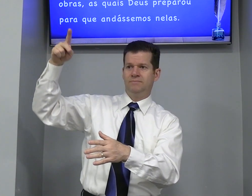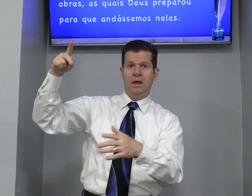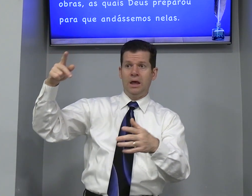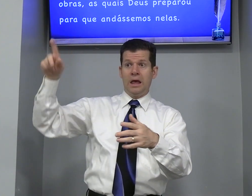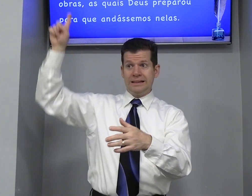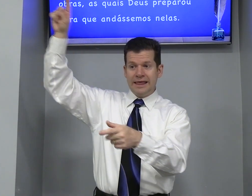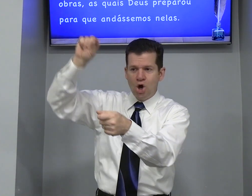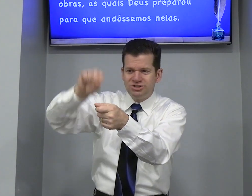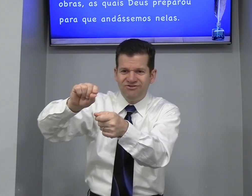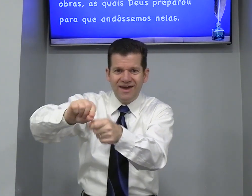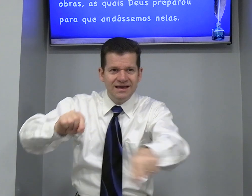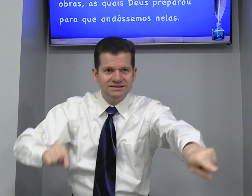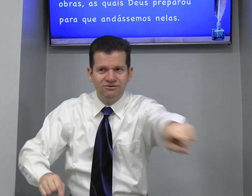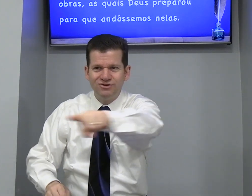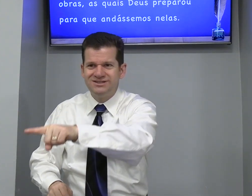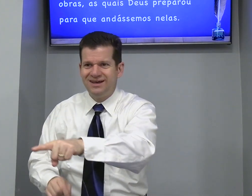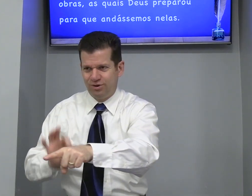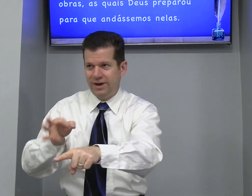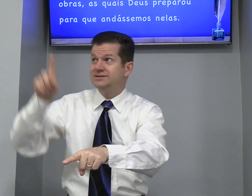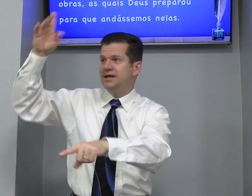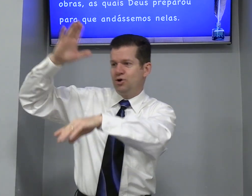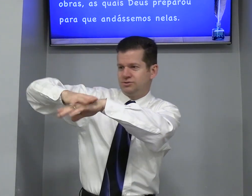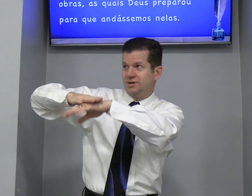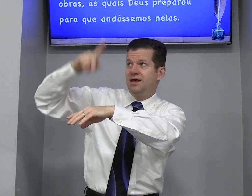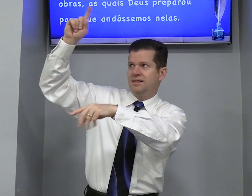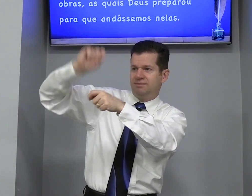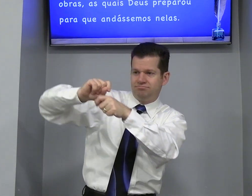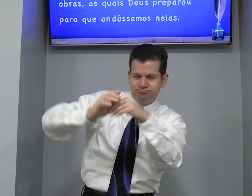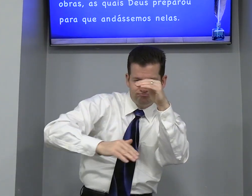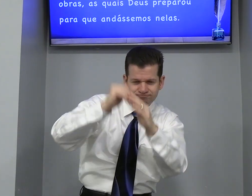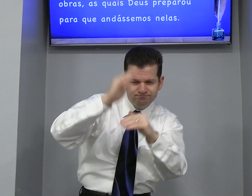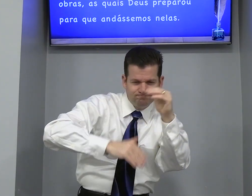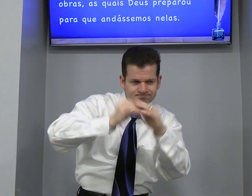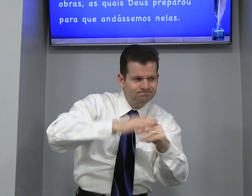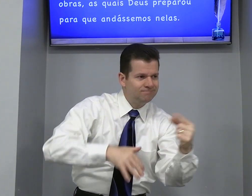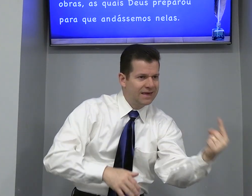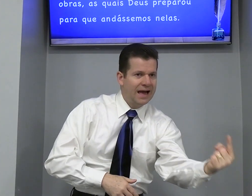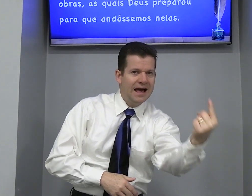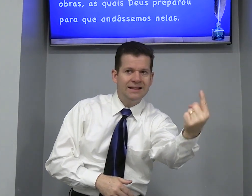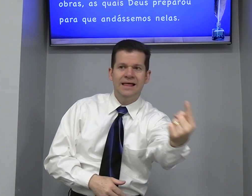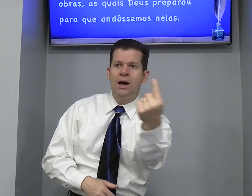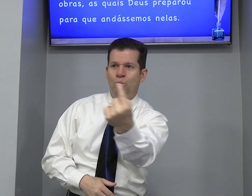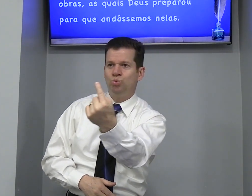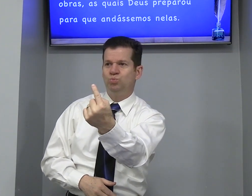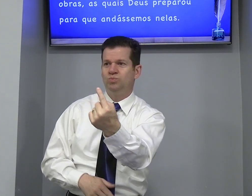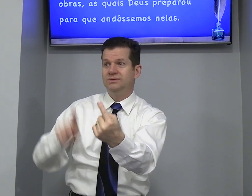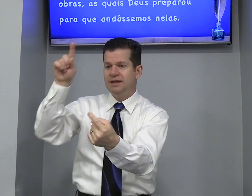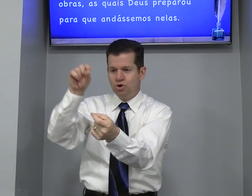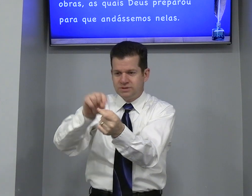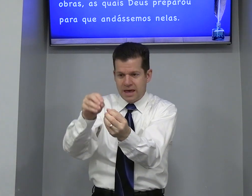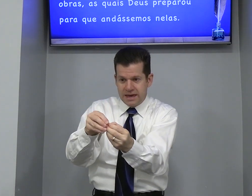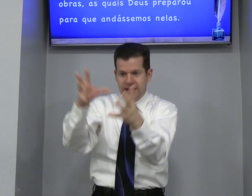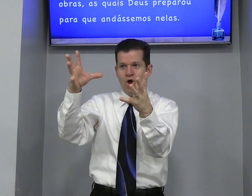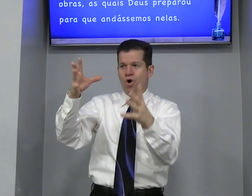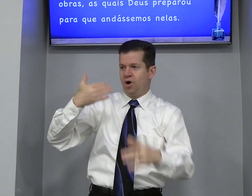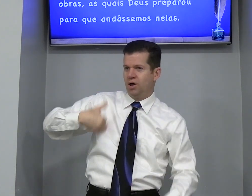Deus fez Você Mas Deus Cada um Deus Criou